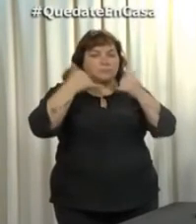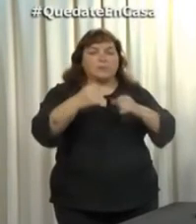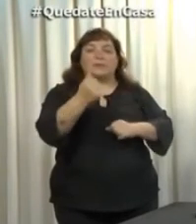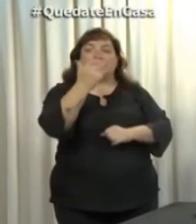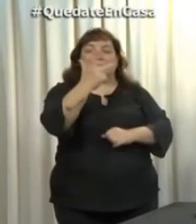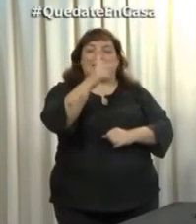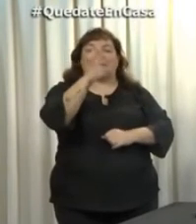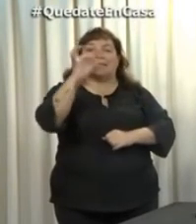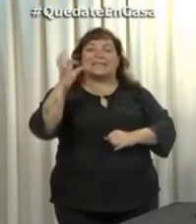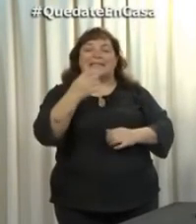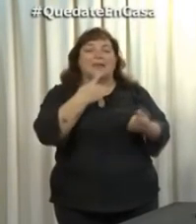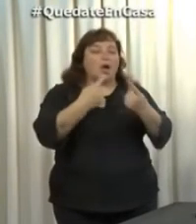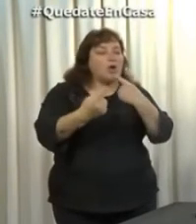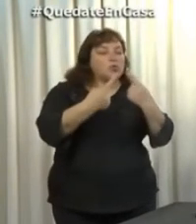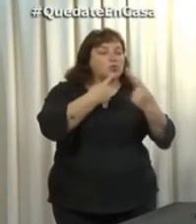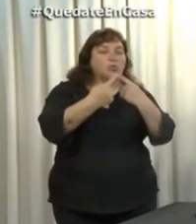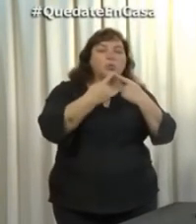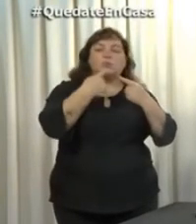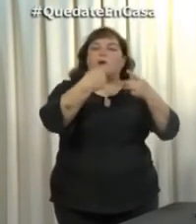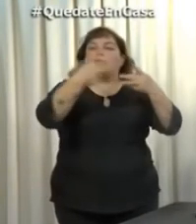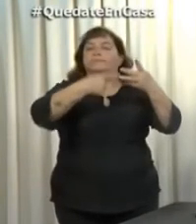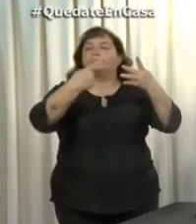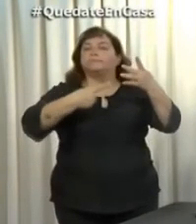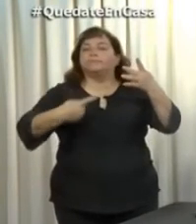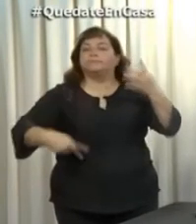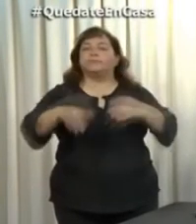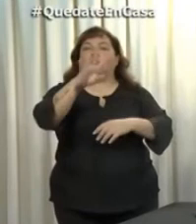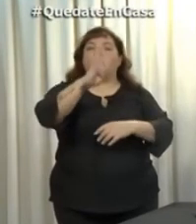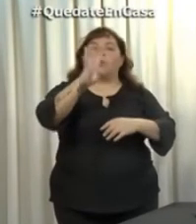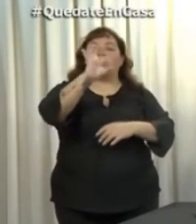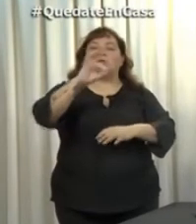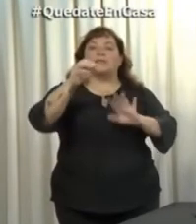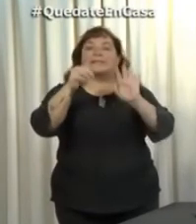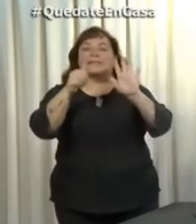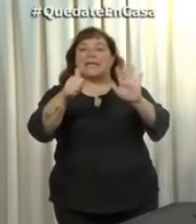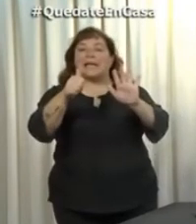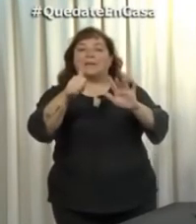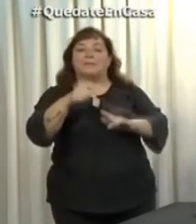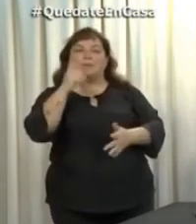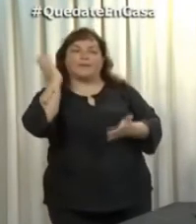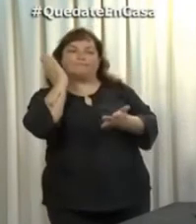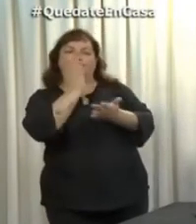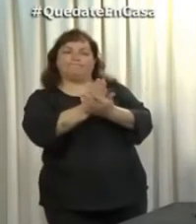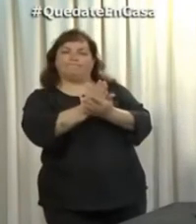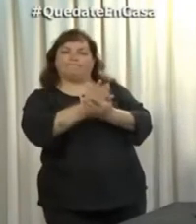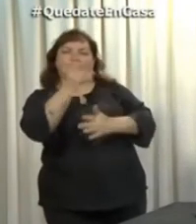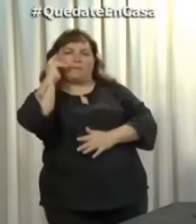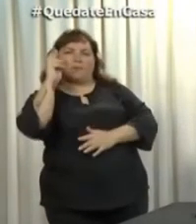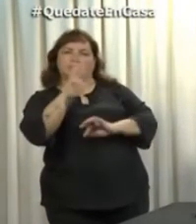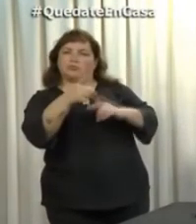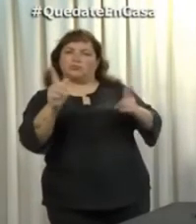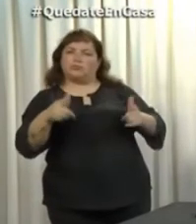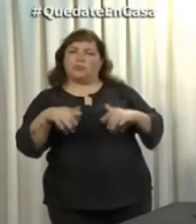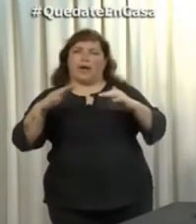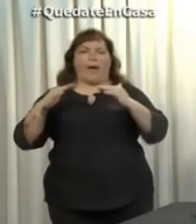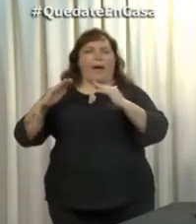consultas de distintas variedades, 406 llamadas por incumplimiento de aislamiento social. Esto se hace